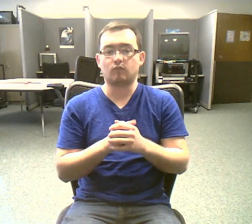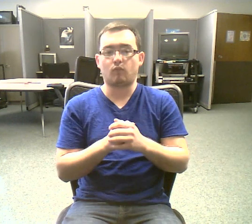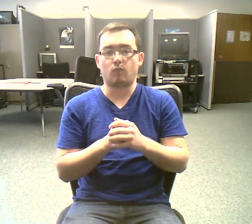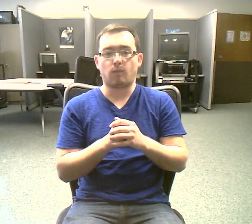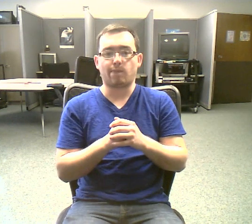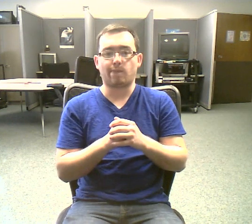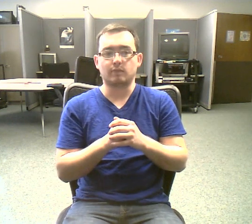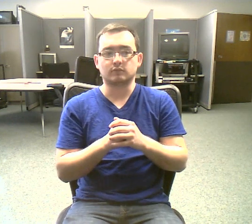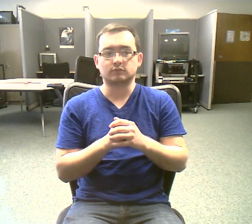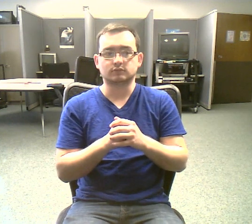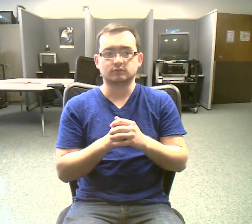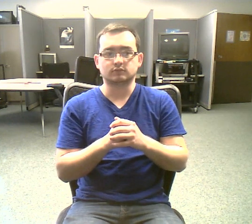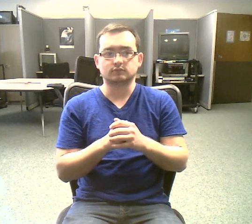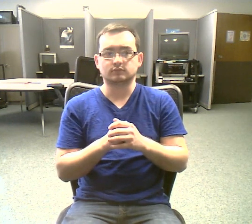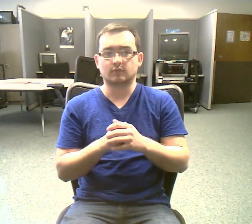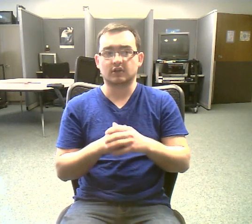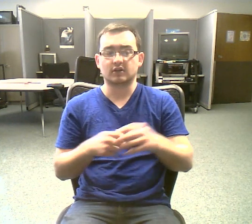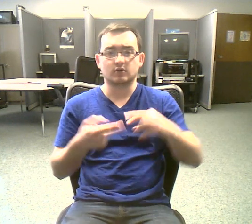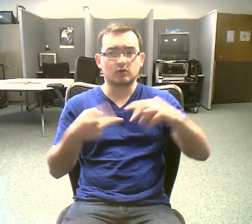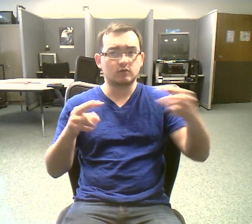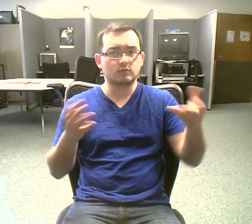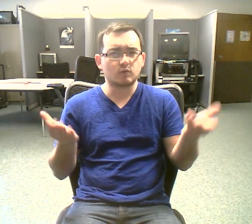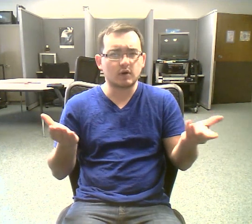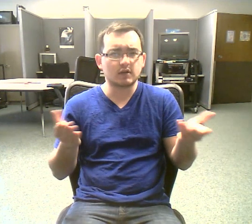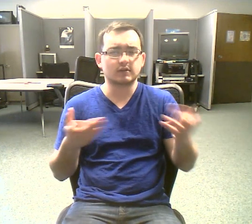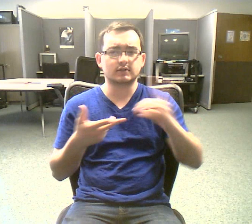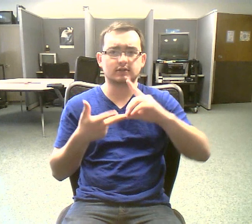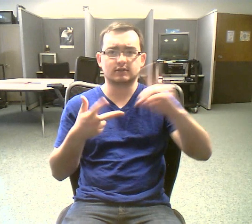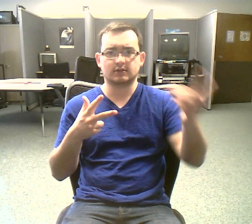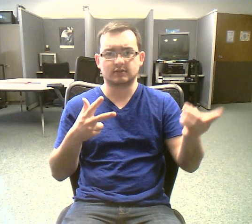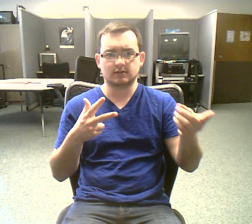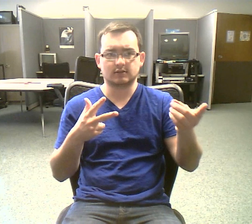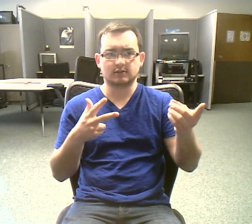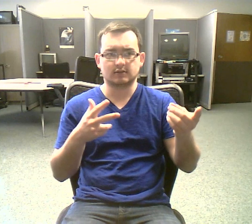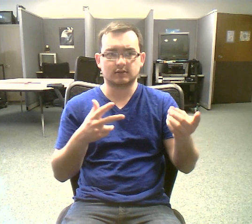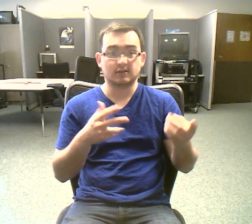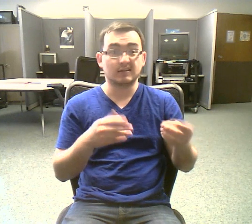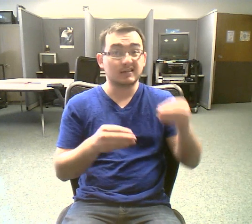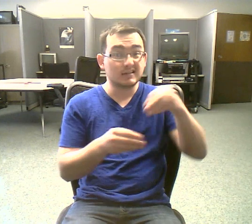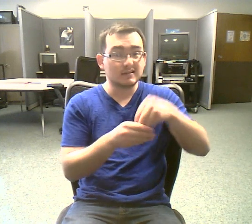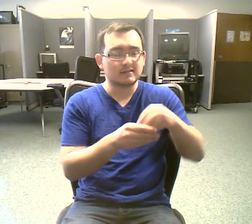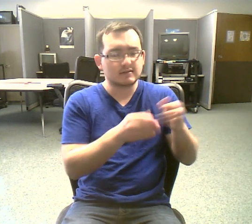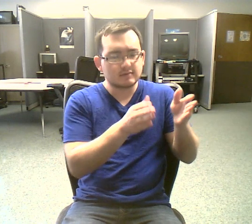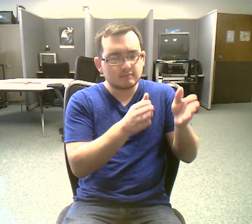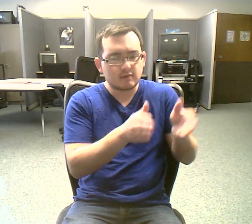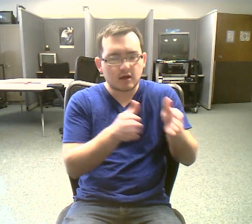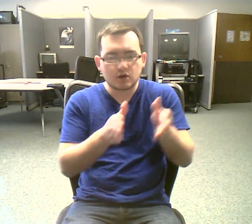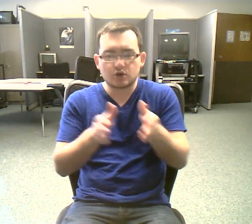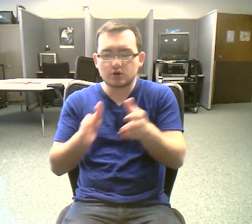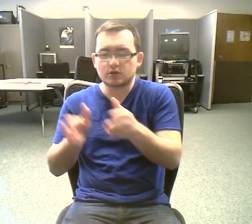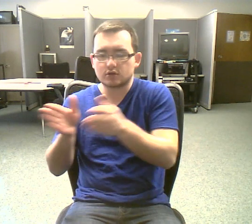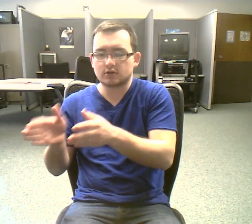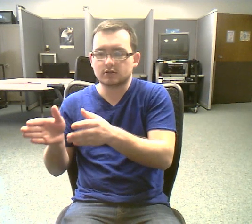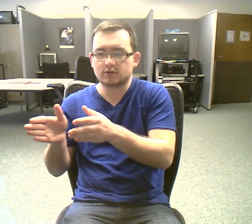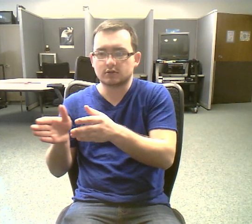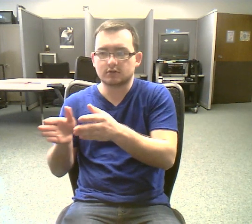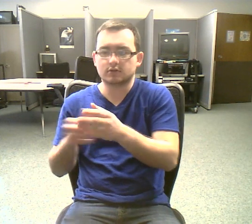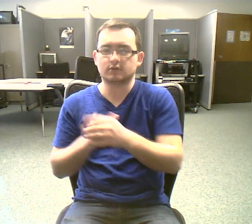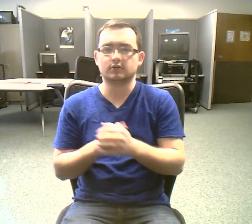Segments of DNA in specific patterns are called genes. Your genes make you who